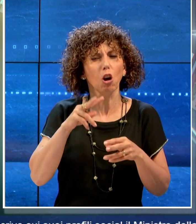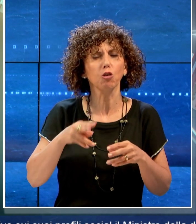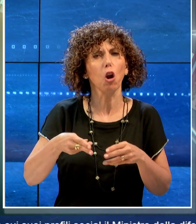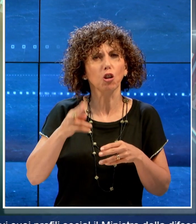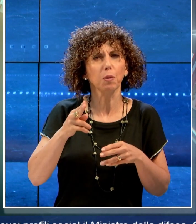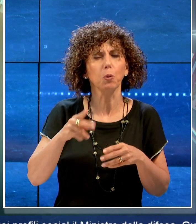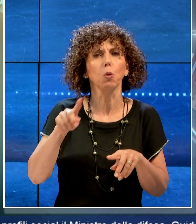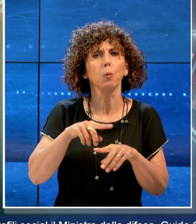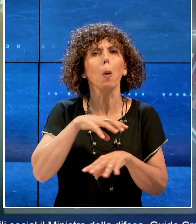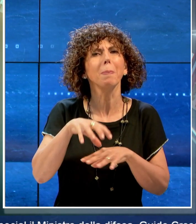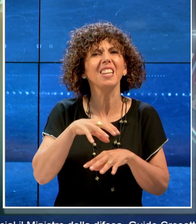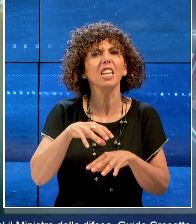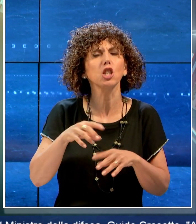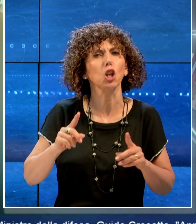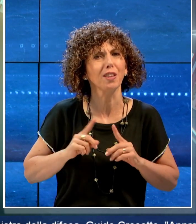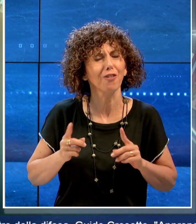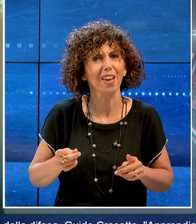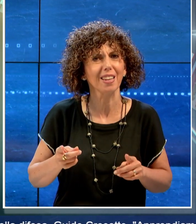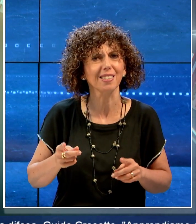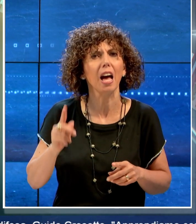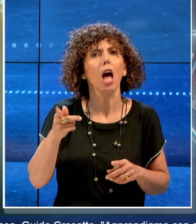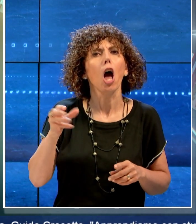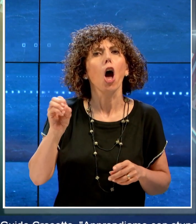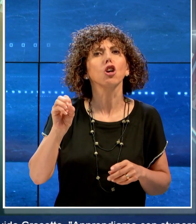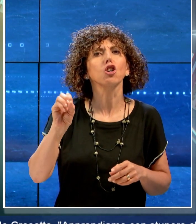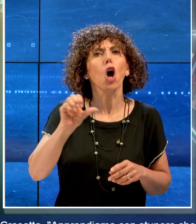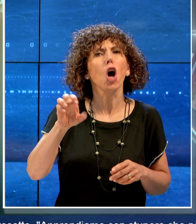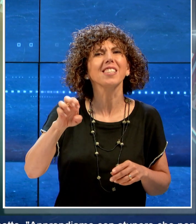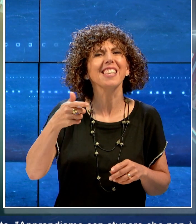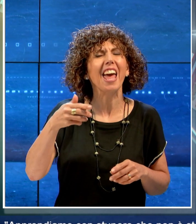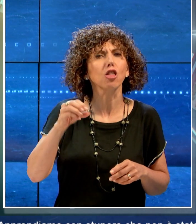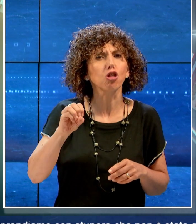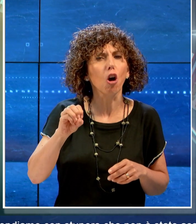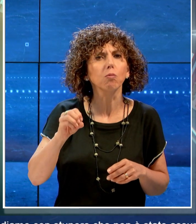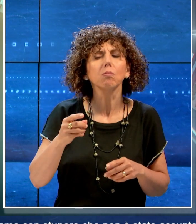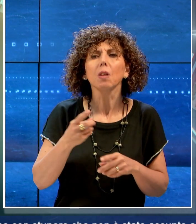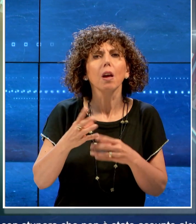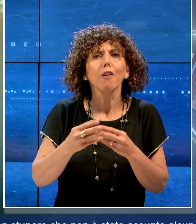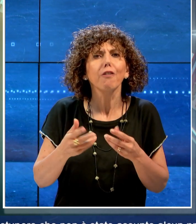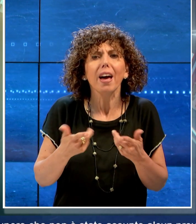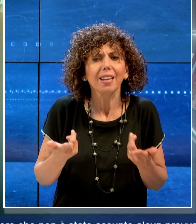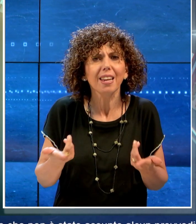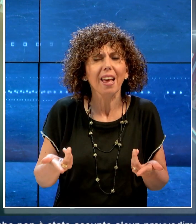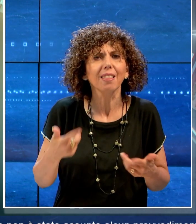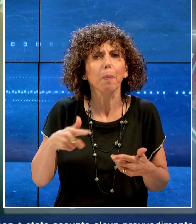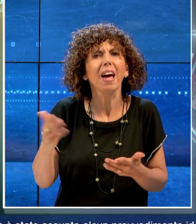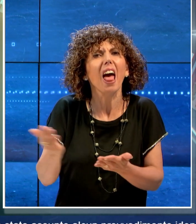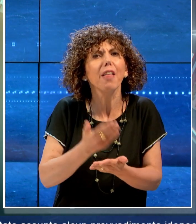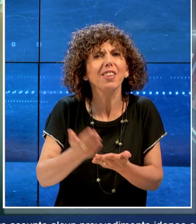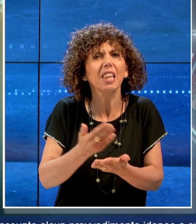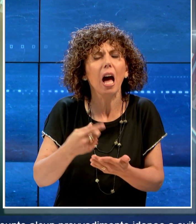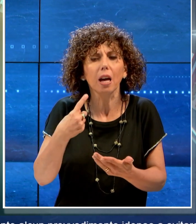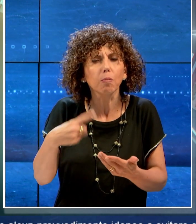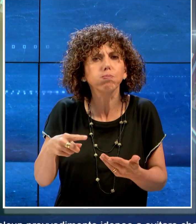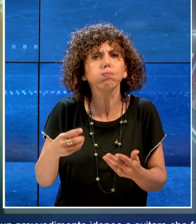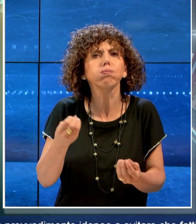Guido Crosetto. Apprendiamo con stupore che non è stato assunto alcun provvedimento idoneo a evitare che fatti